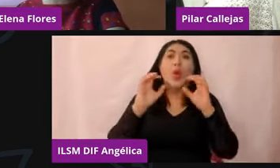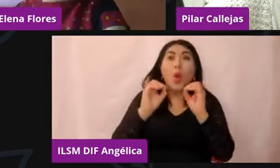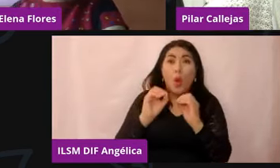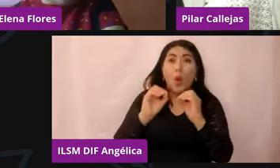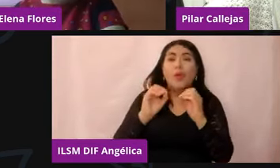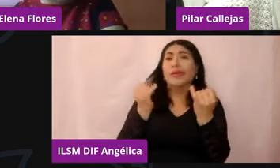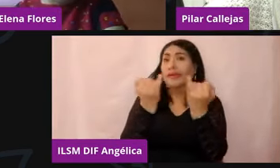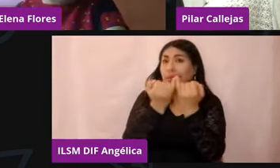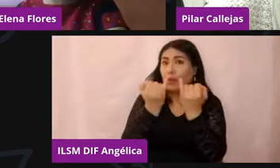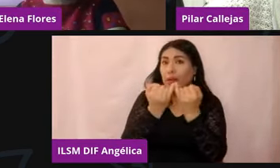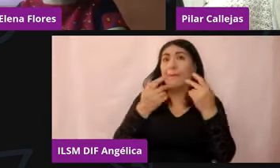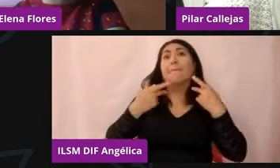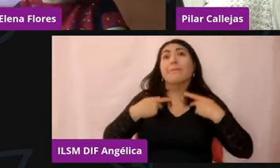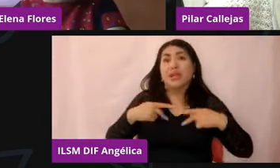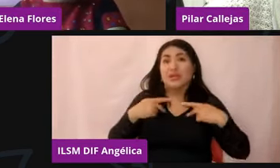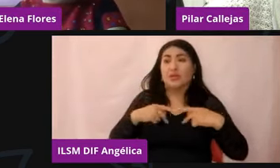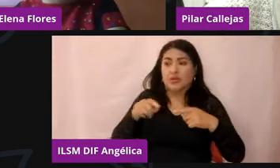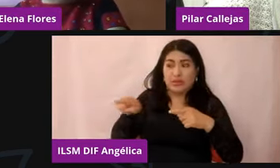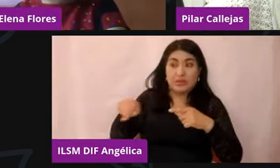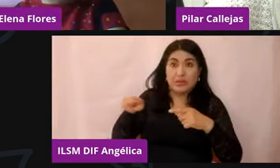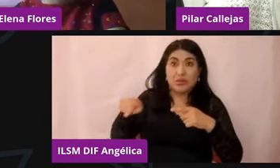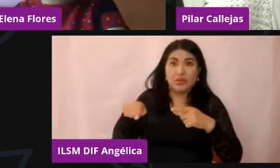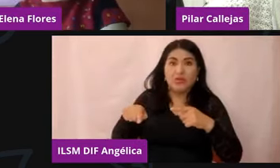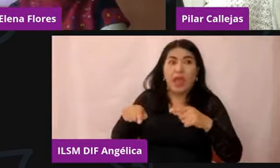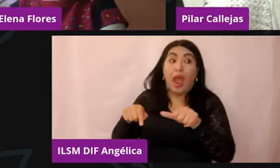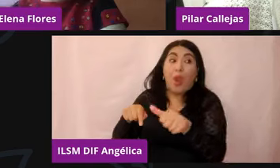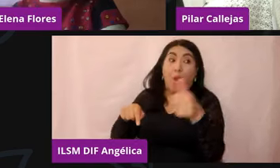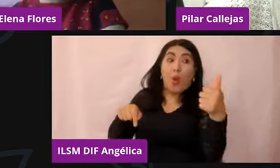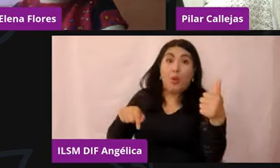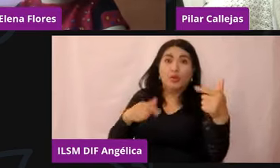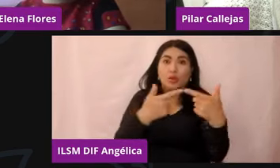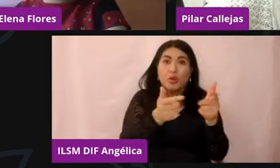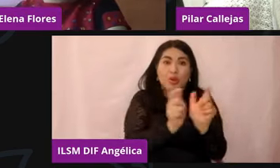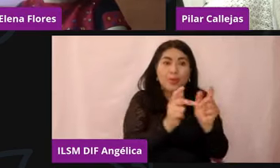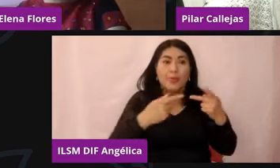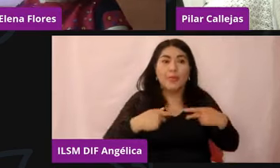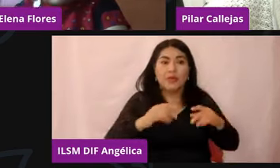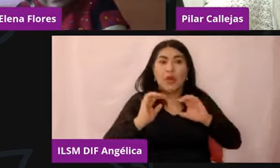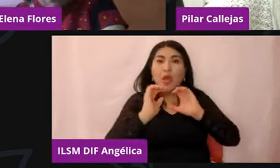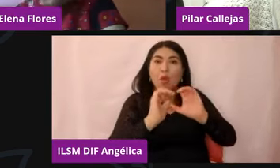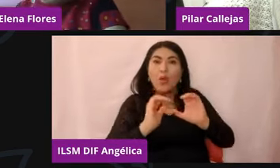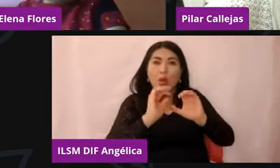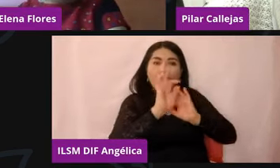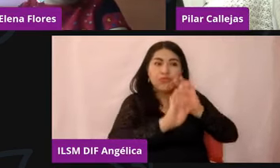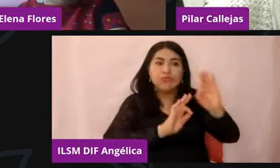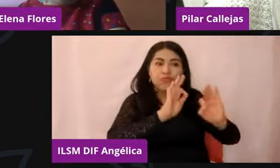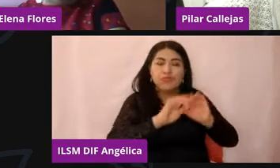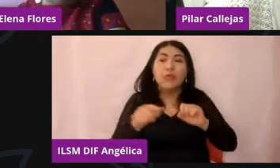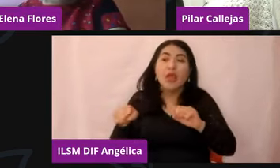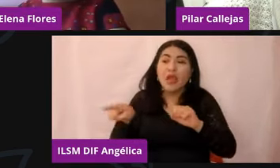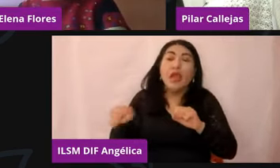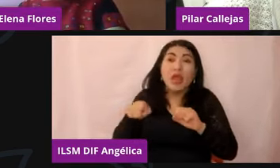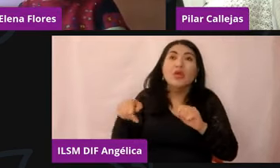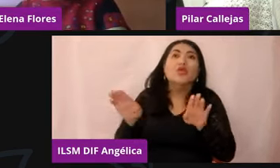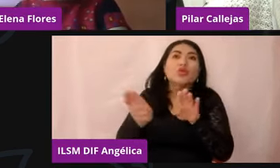personas, de grupos, ¿no? ¿Cómo tendrían que ir desde ahora, ¿no?